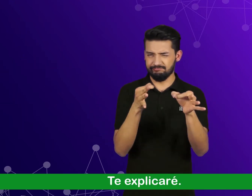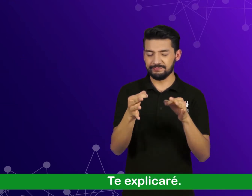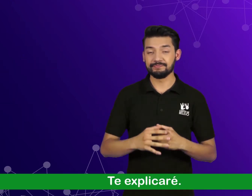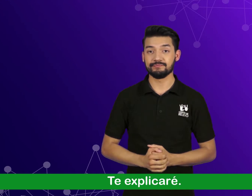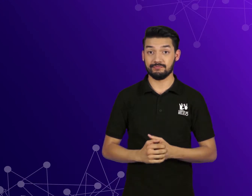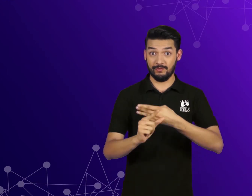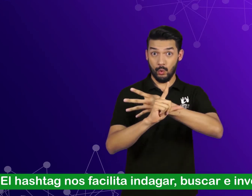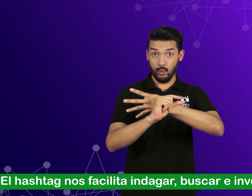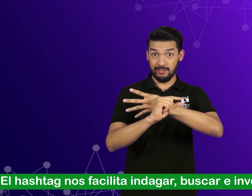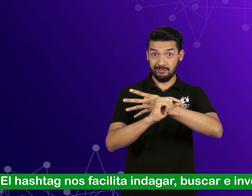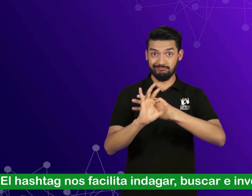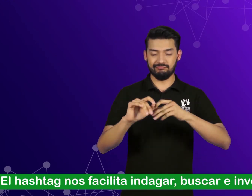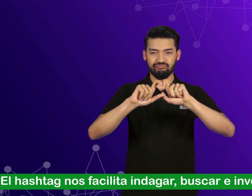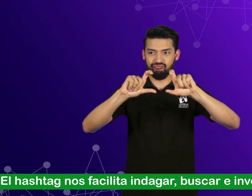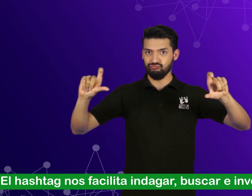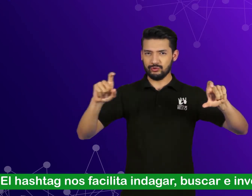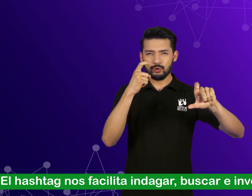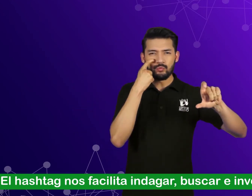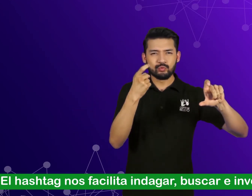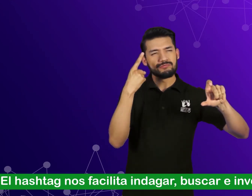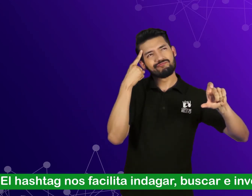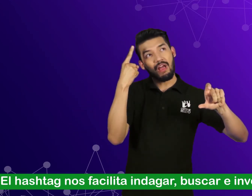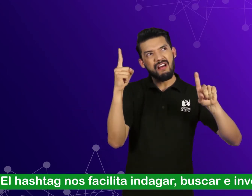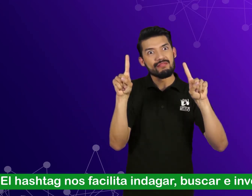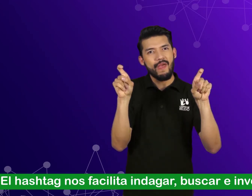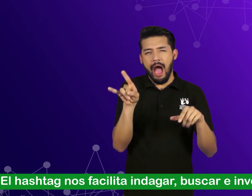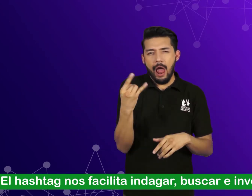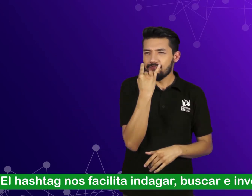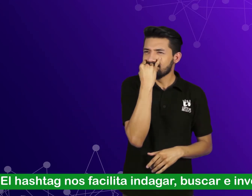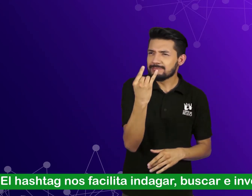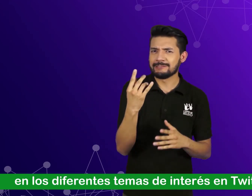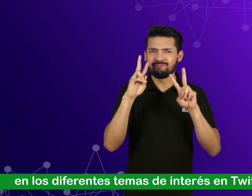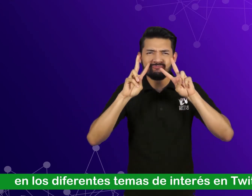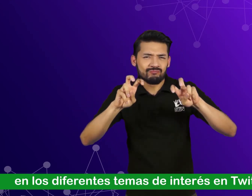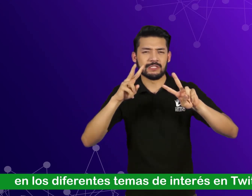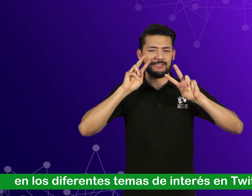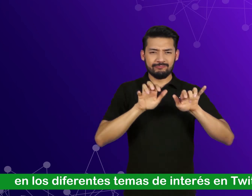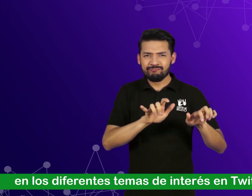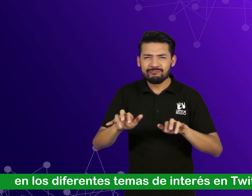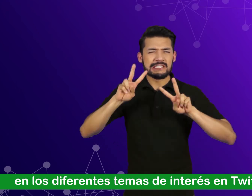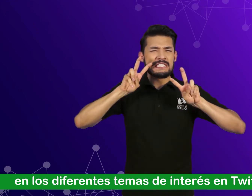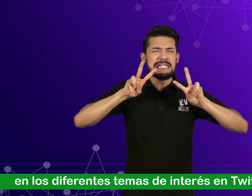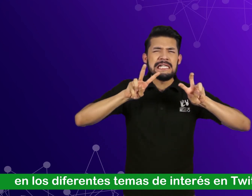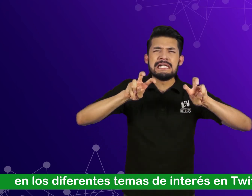El hashtag nos facilita indagar, buscar e investigar en los diferentes temas de interés en Twitter.